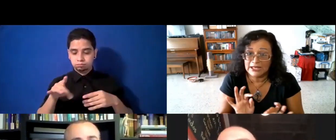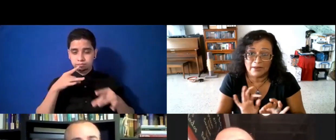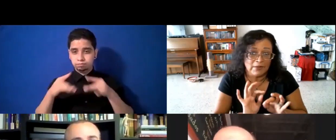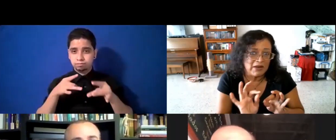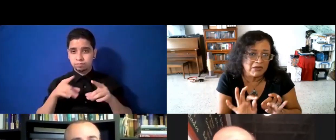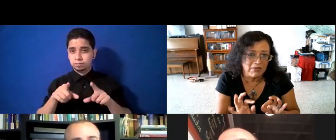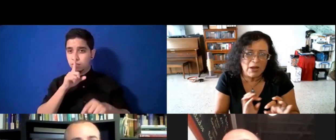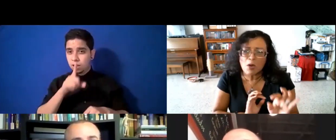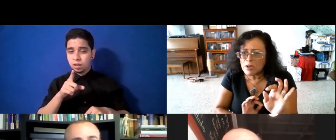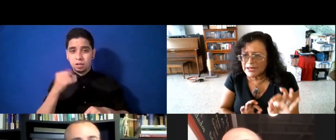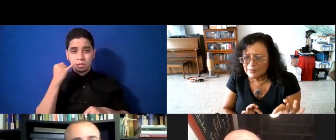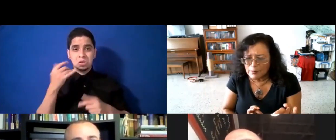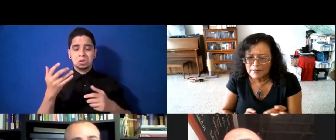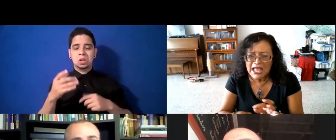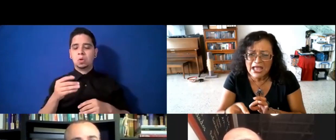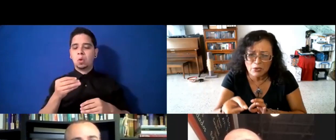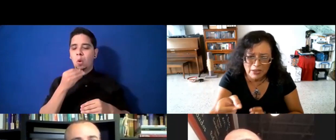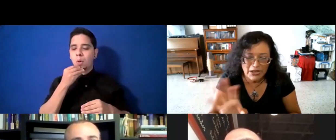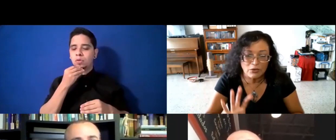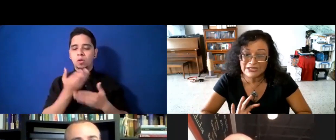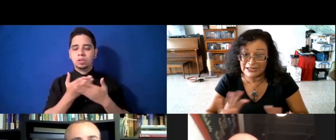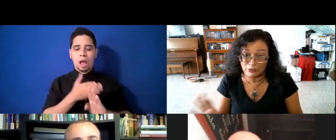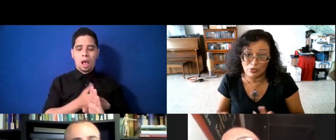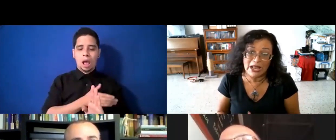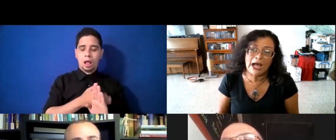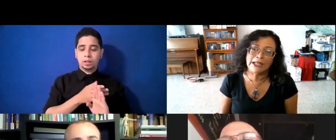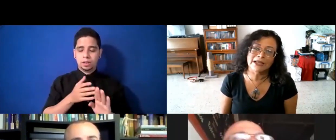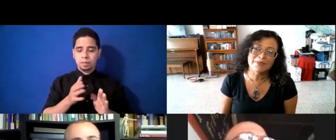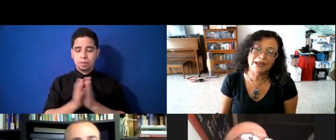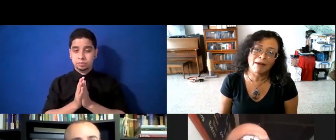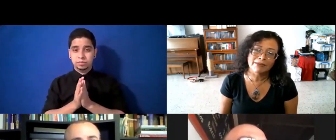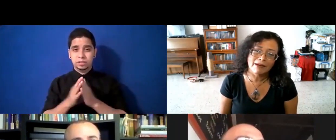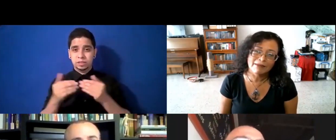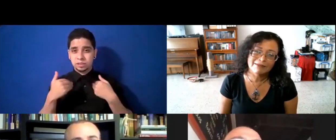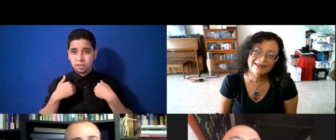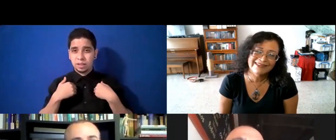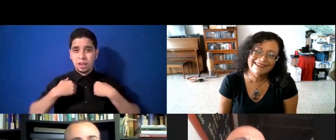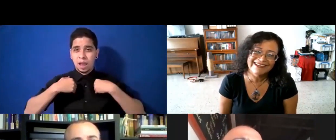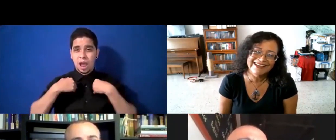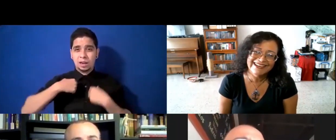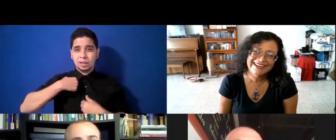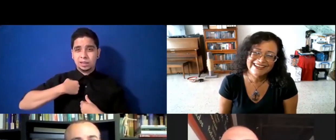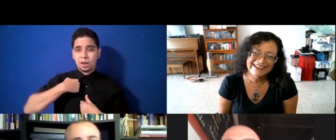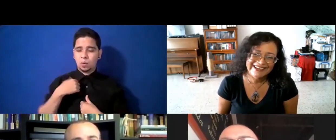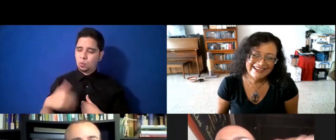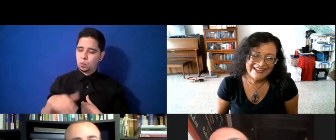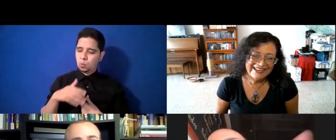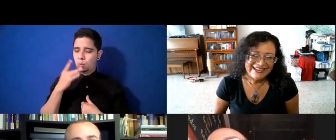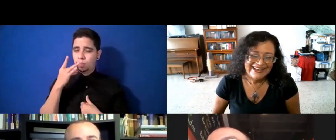quieres, pues mira, vamos a poner un aperitivo primero, después, o sea, hay de todo, las alitas me encantan. Tenemos las